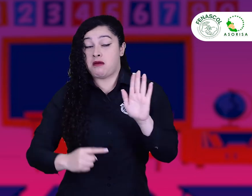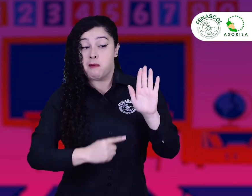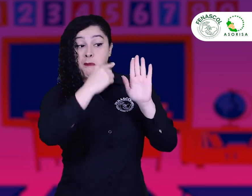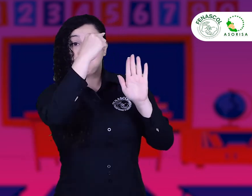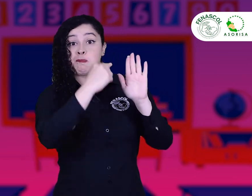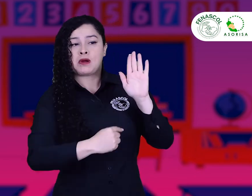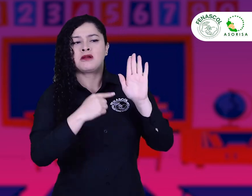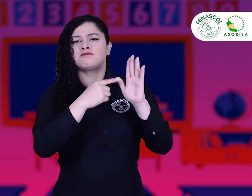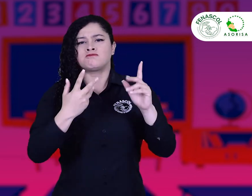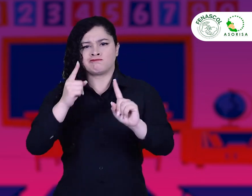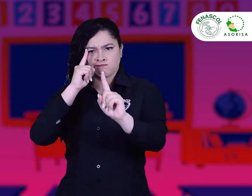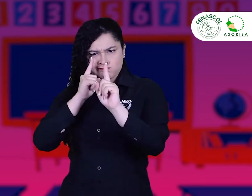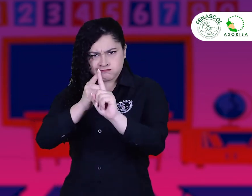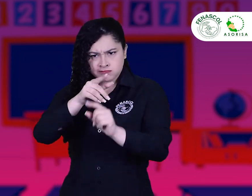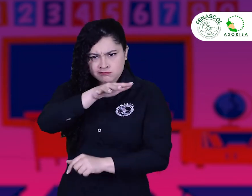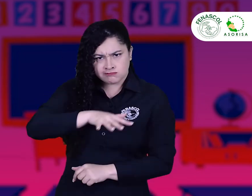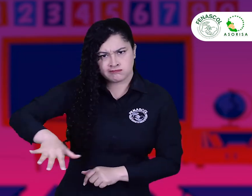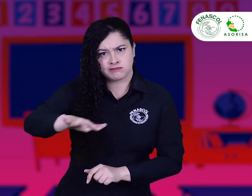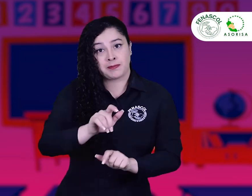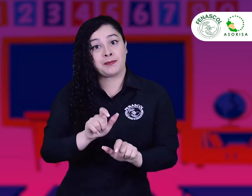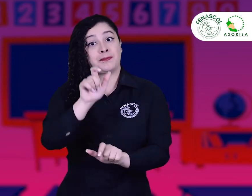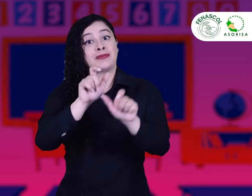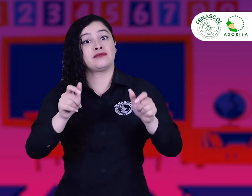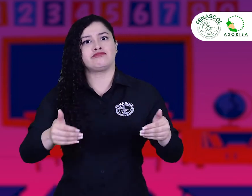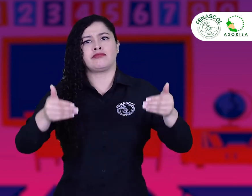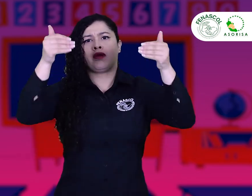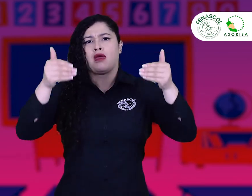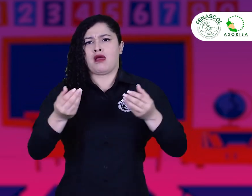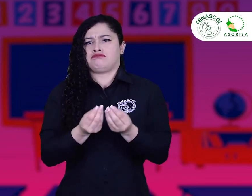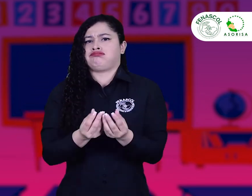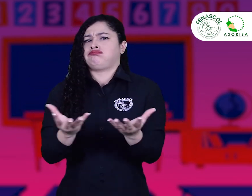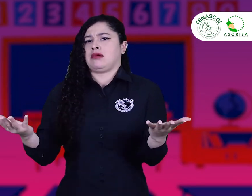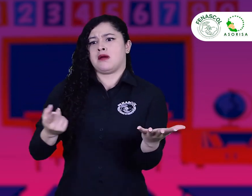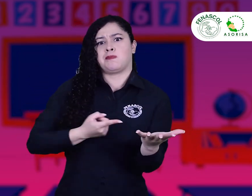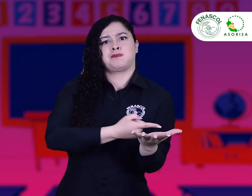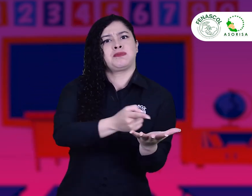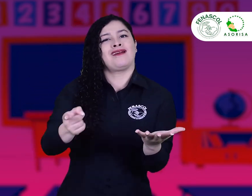Habla de la educación inclusiva real para todas las personas con discapacidad.